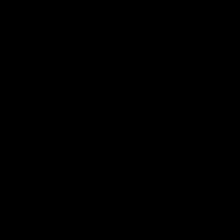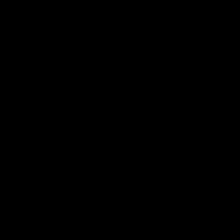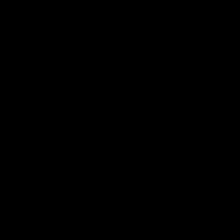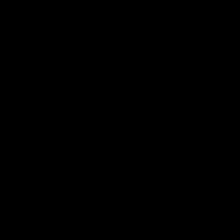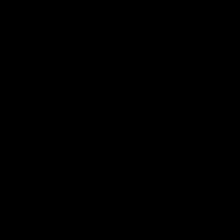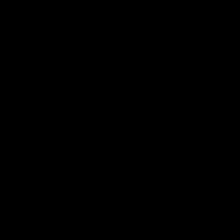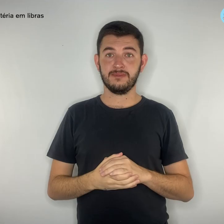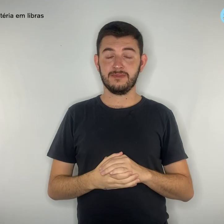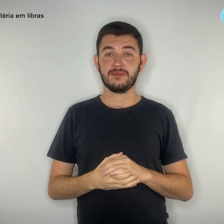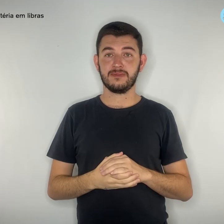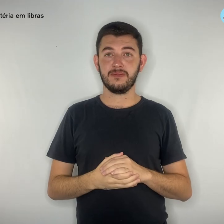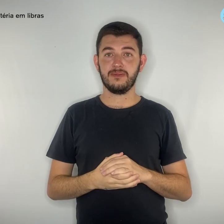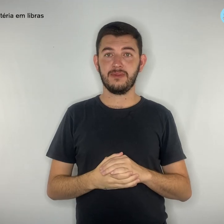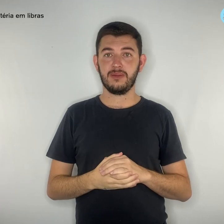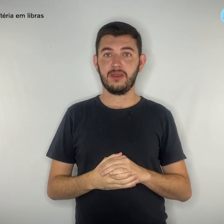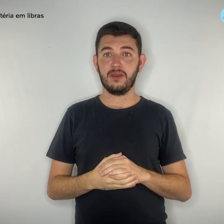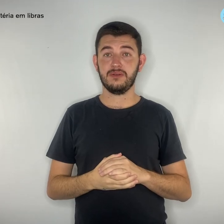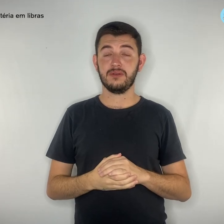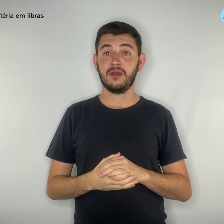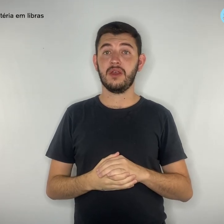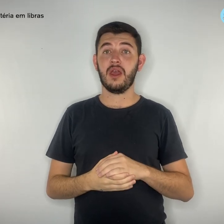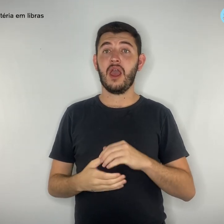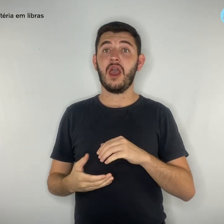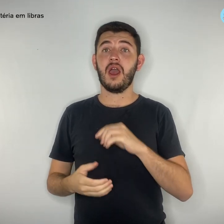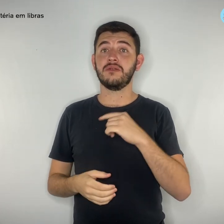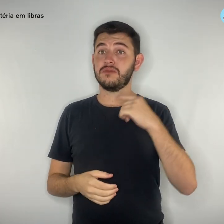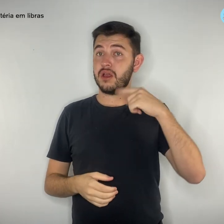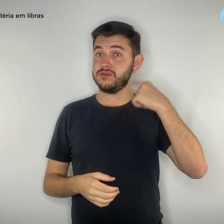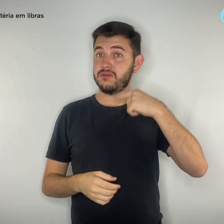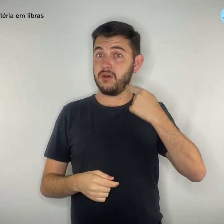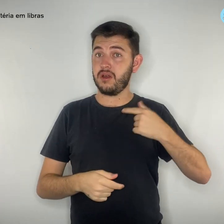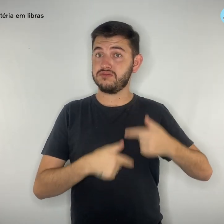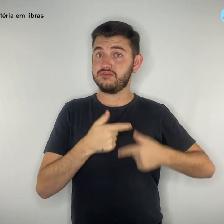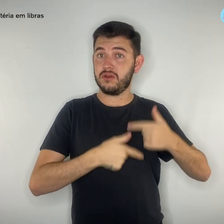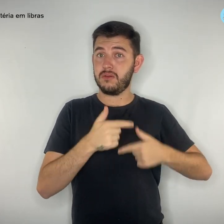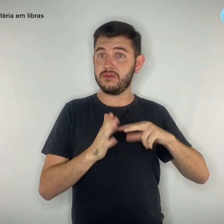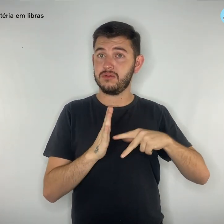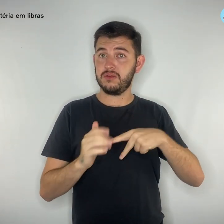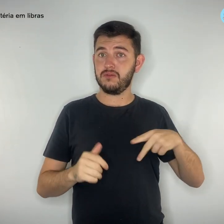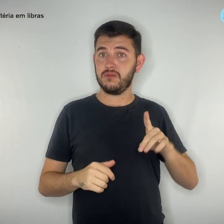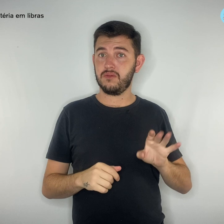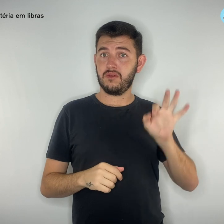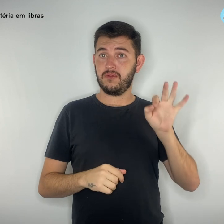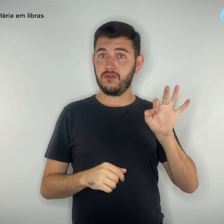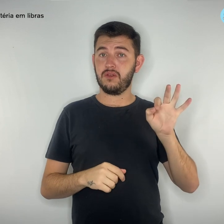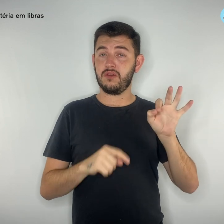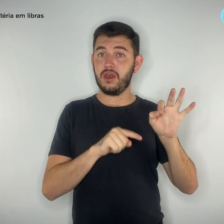Criminosos usam o nome do advogado do Simpro para aplicar golpe financeiro.